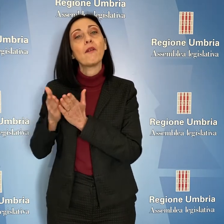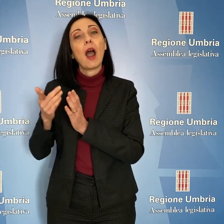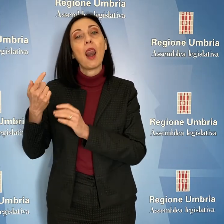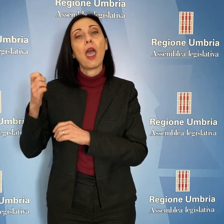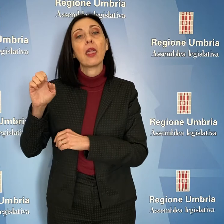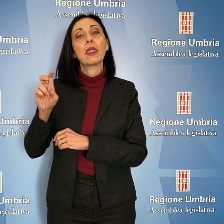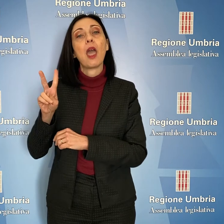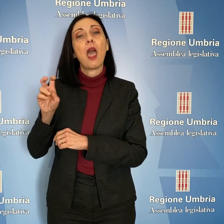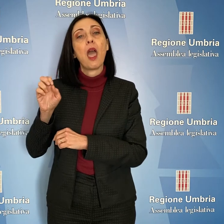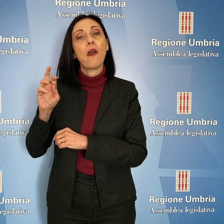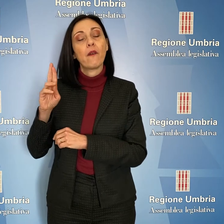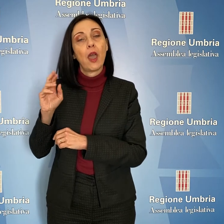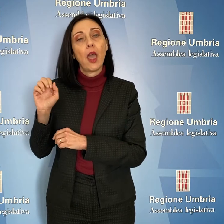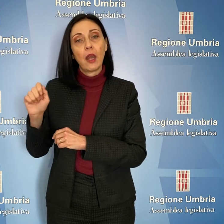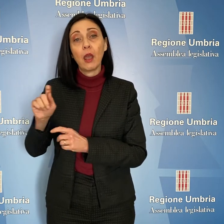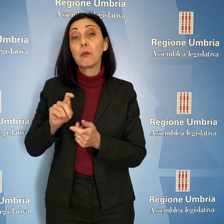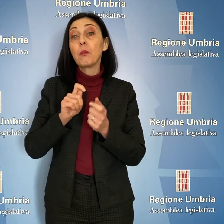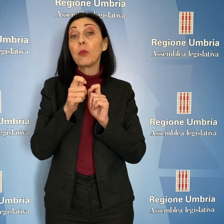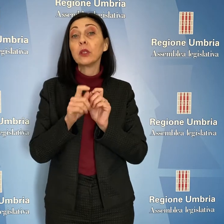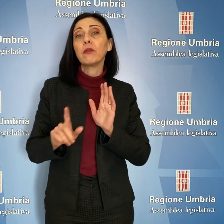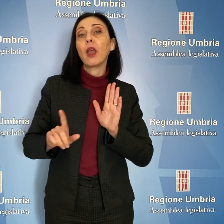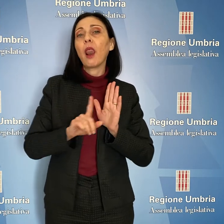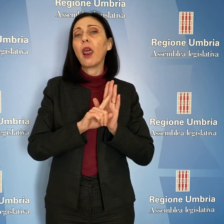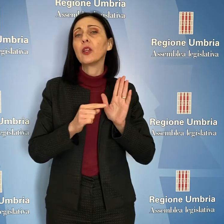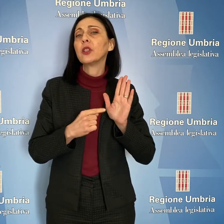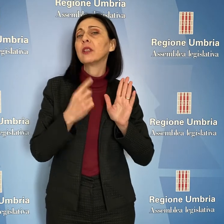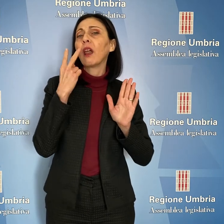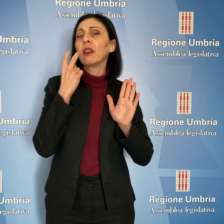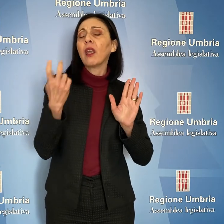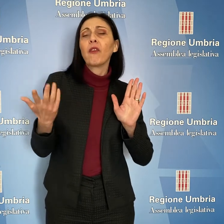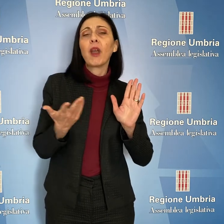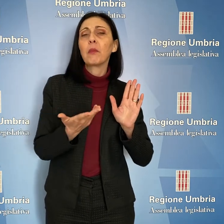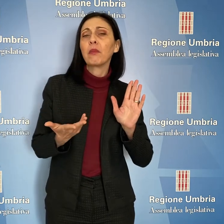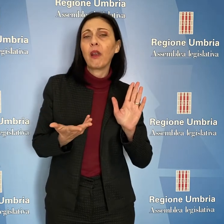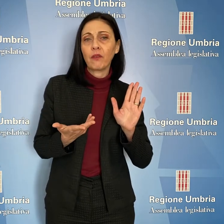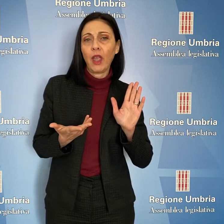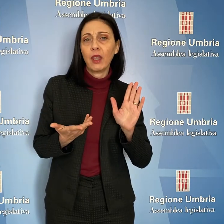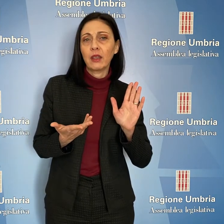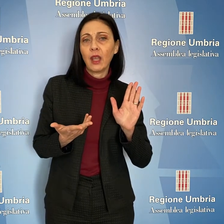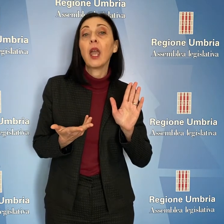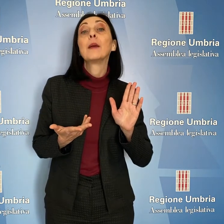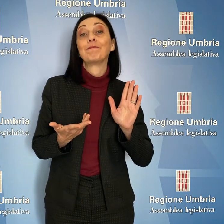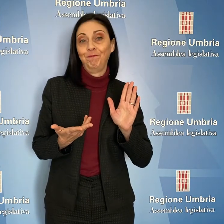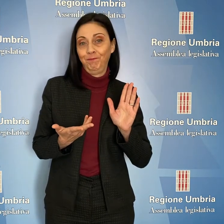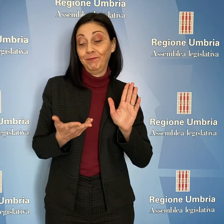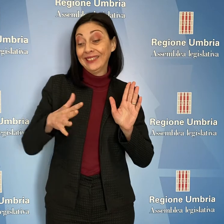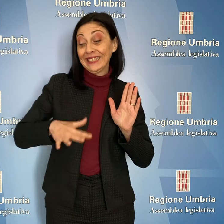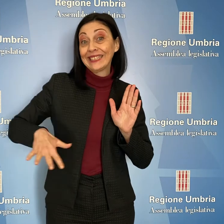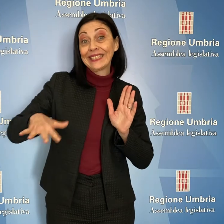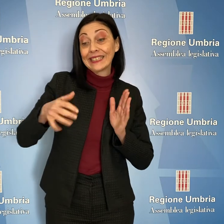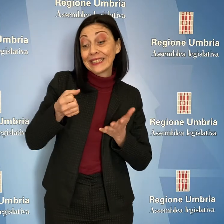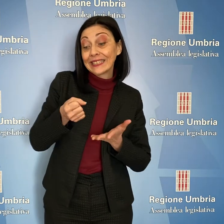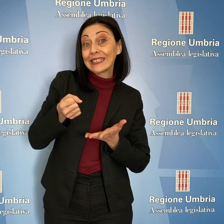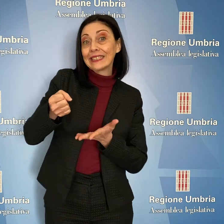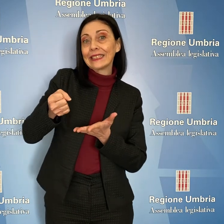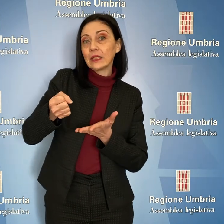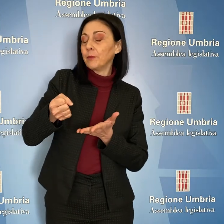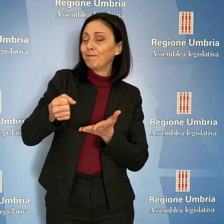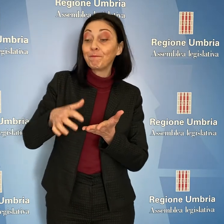Le modifiche legislative prevedono principalmente l'allargamento della platea dei beneficiari dei finanziamenti,